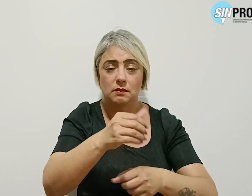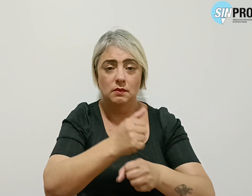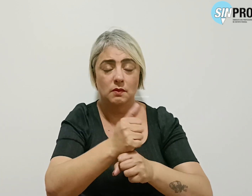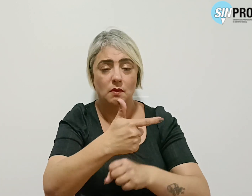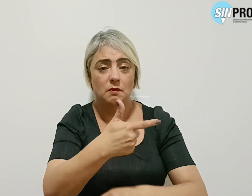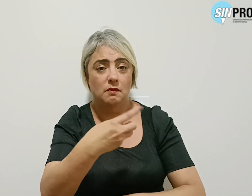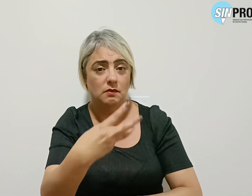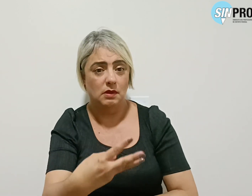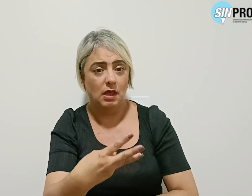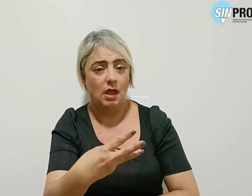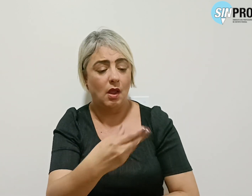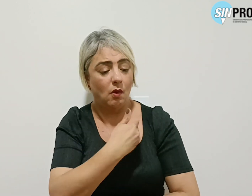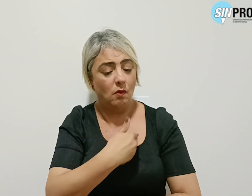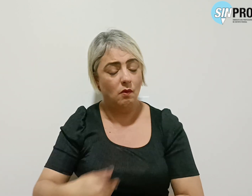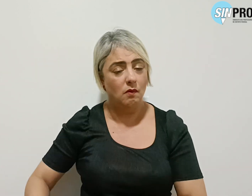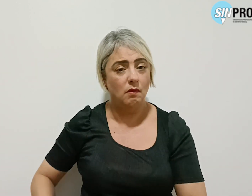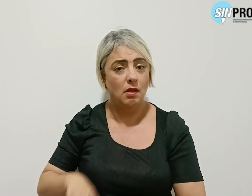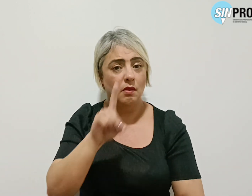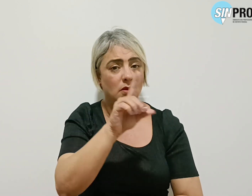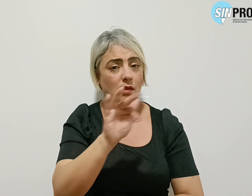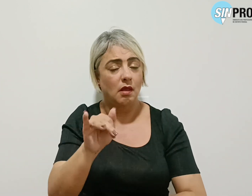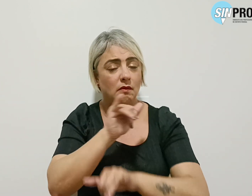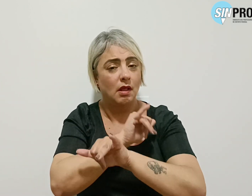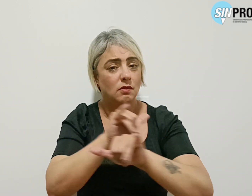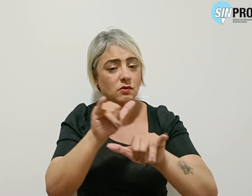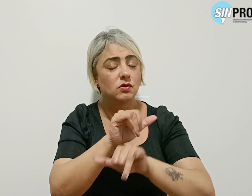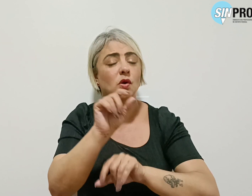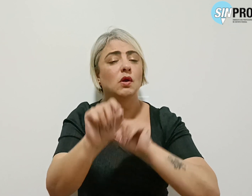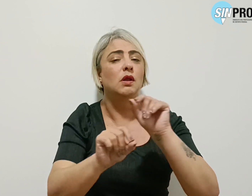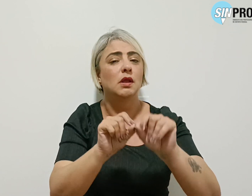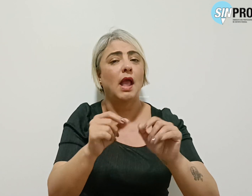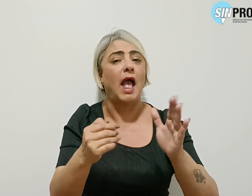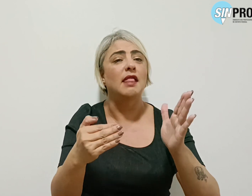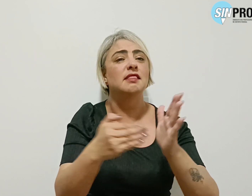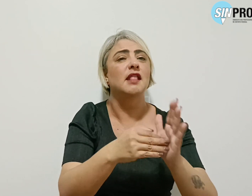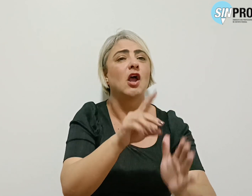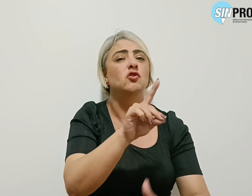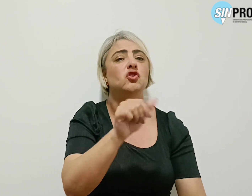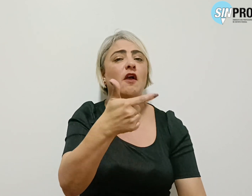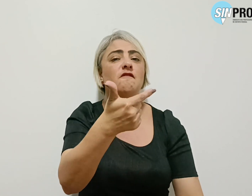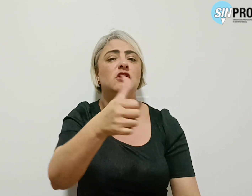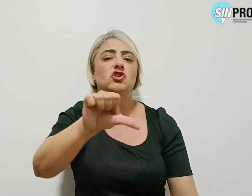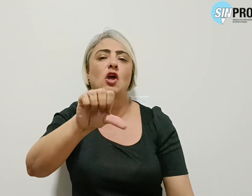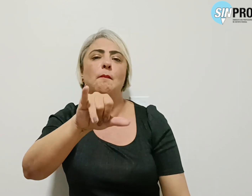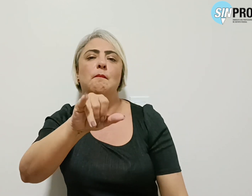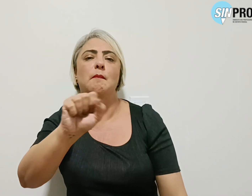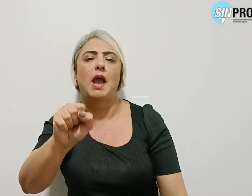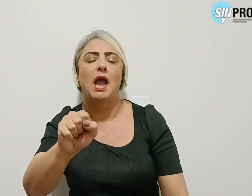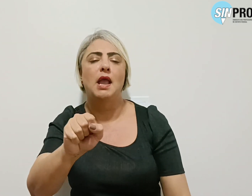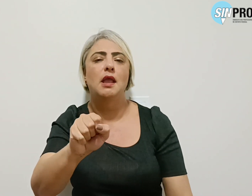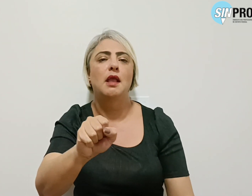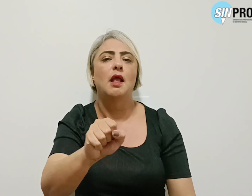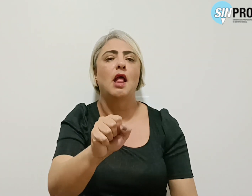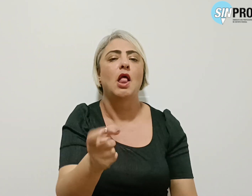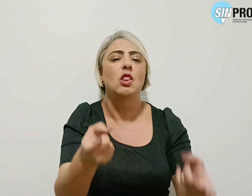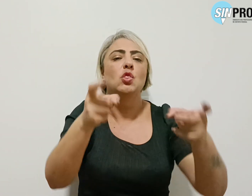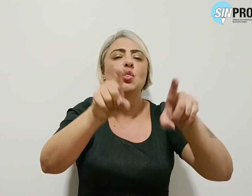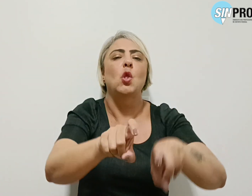o GDF anunciou que até o dia 29 de maio serão nomeados 1